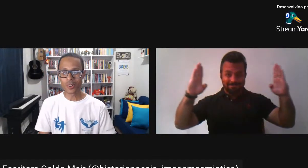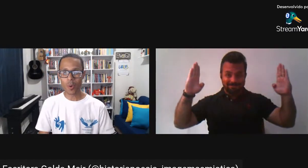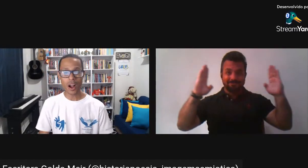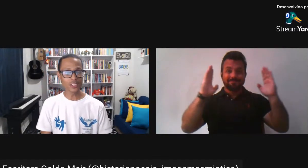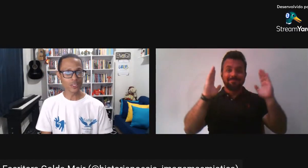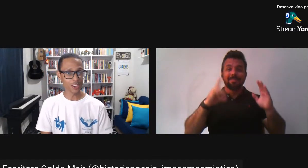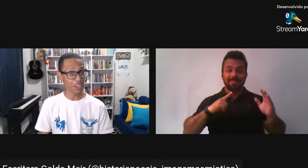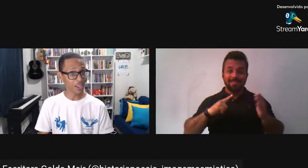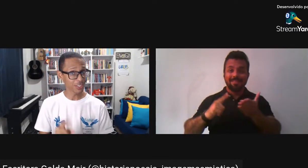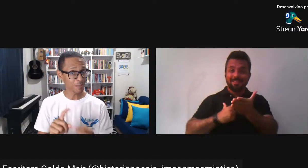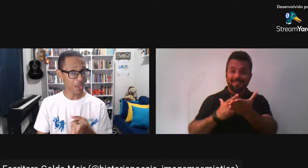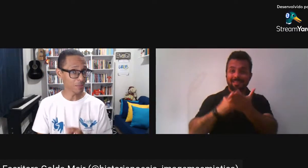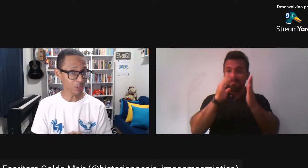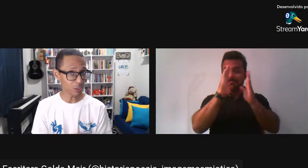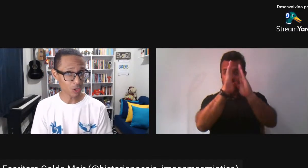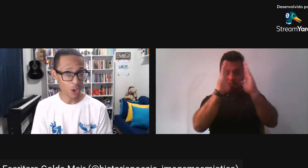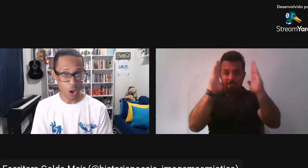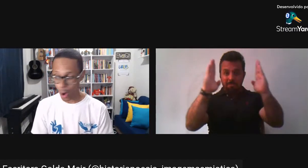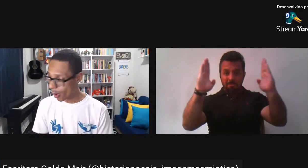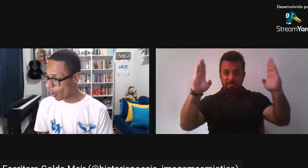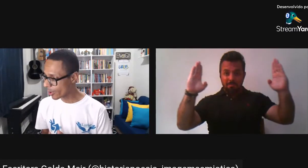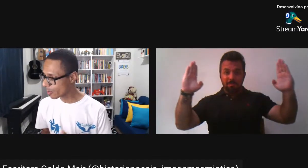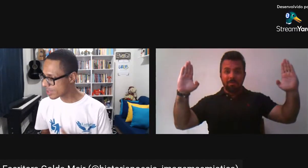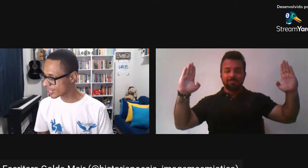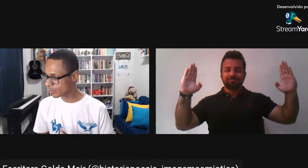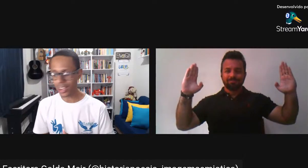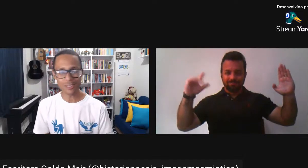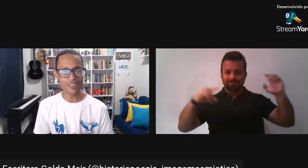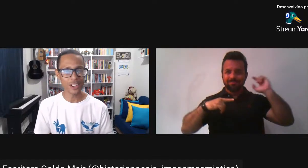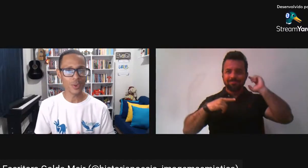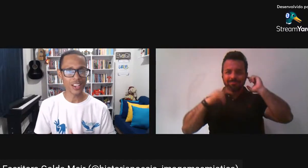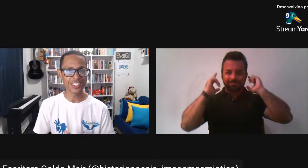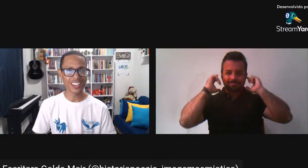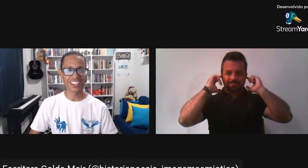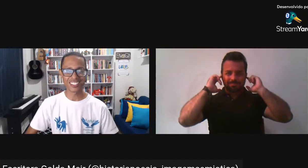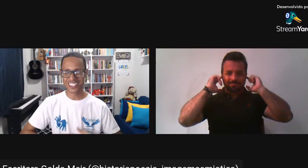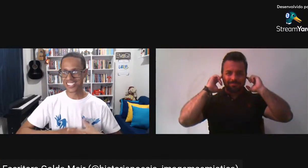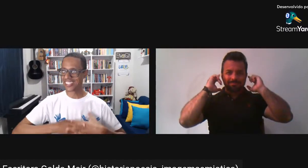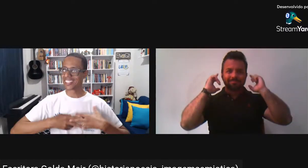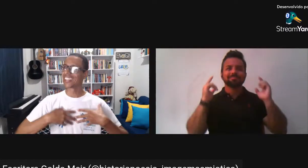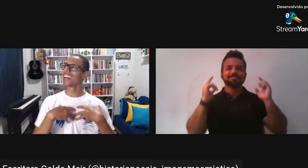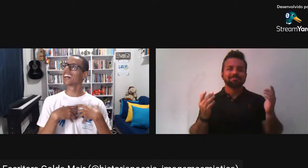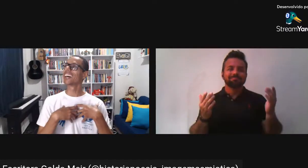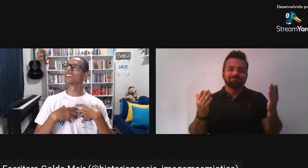Quando nós recebemos Ou eu mesmo, né? Faço essa